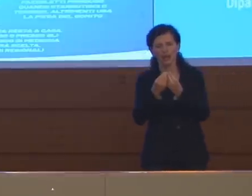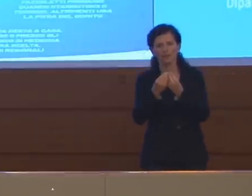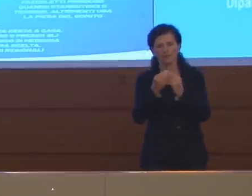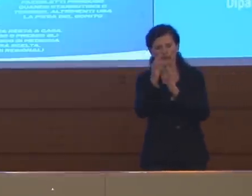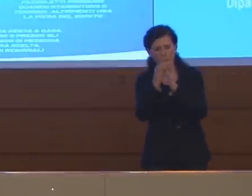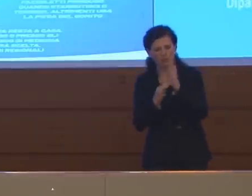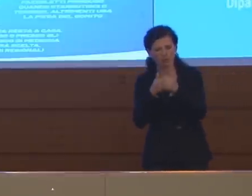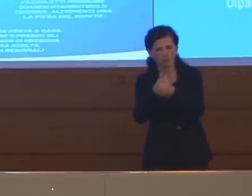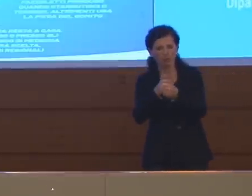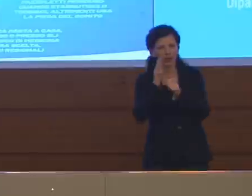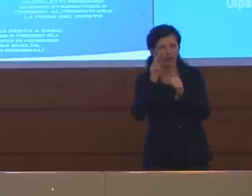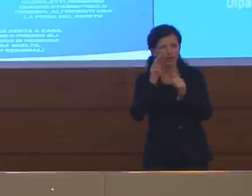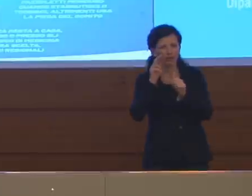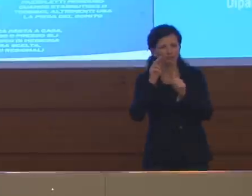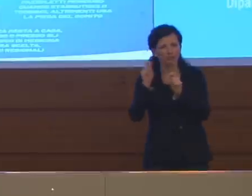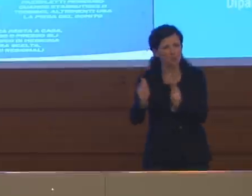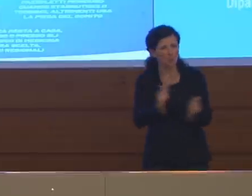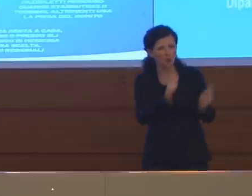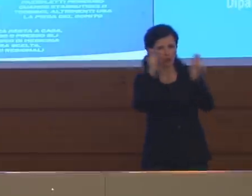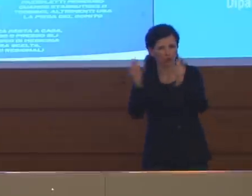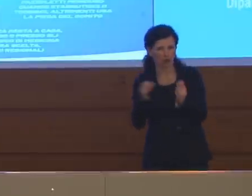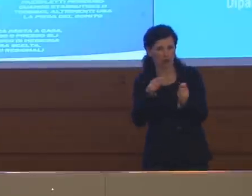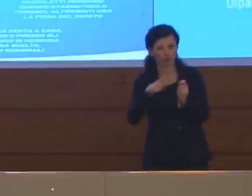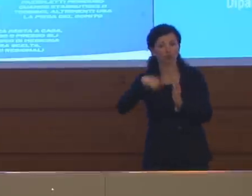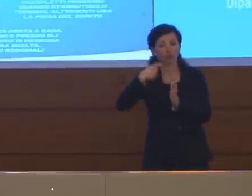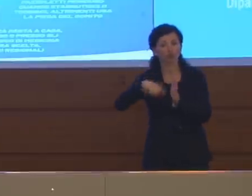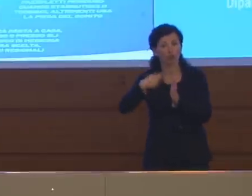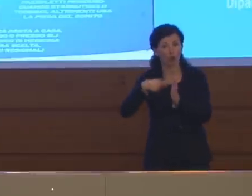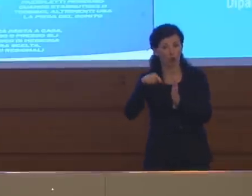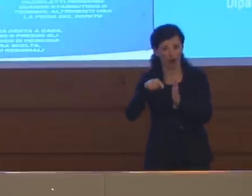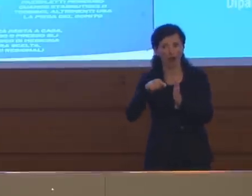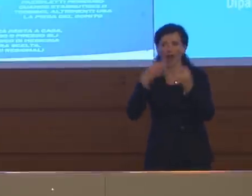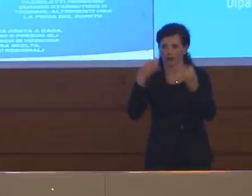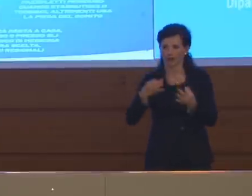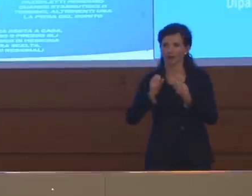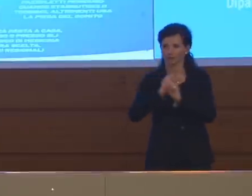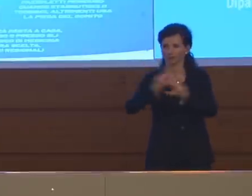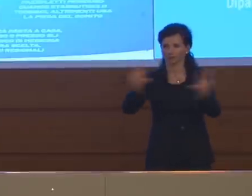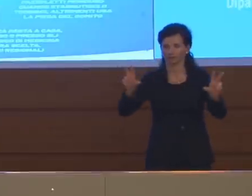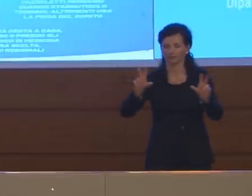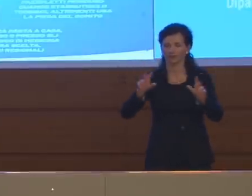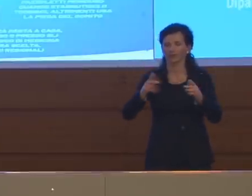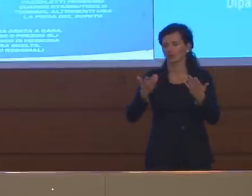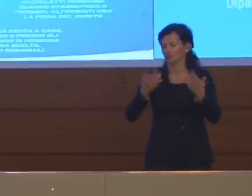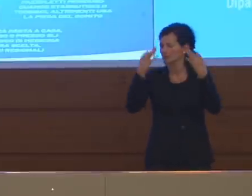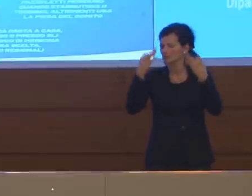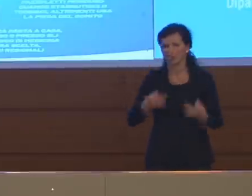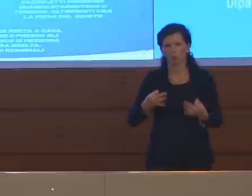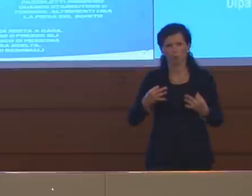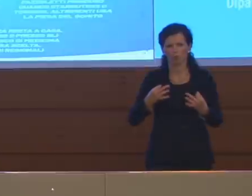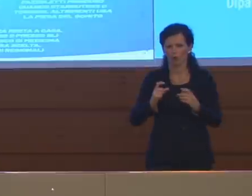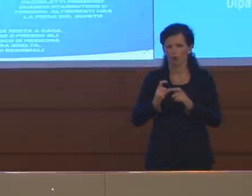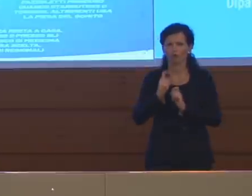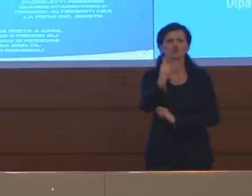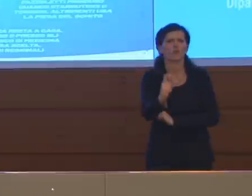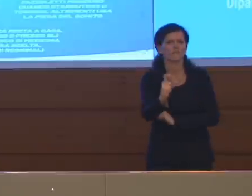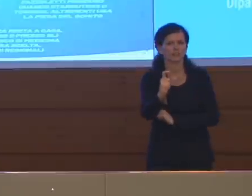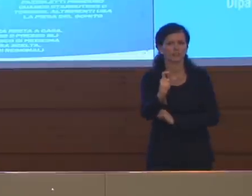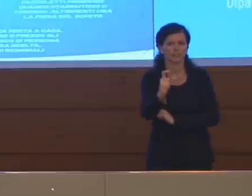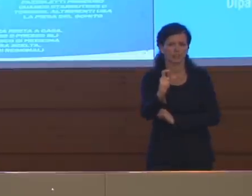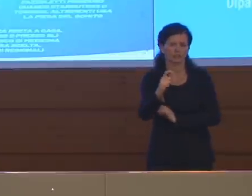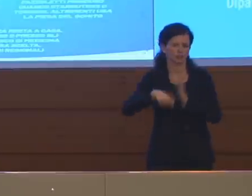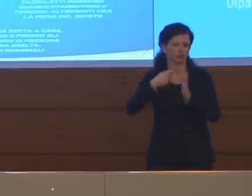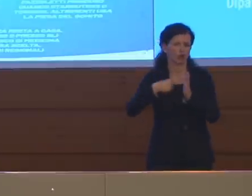dell'andamento. Ecco, la circolare ministeriale che uscirà nei prossimi giorni, comunque sicuramente entro giovedì, se la